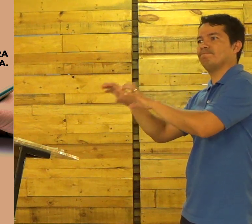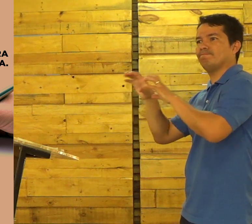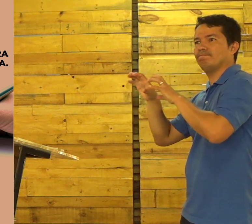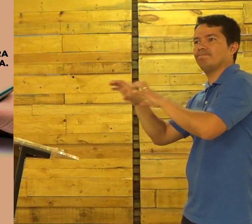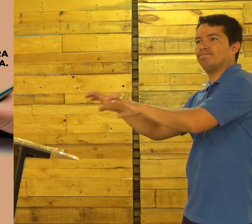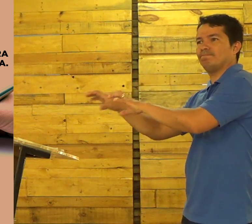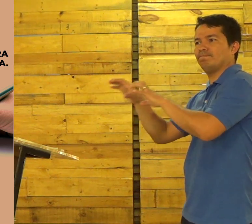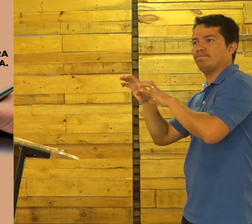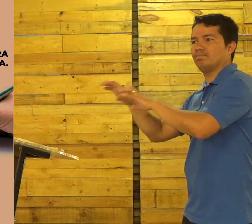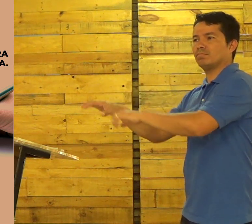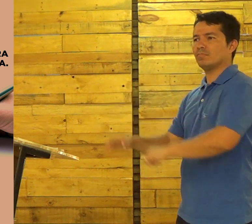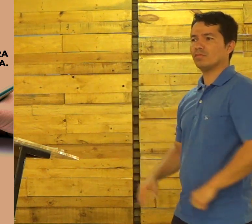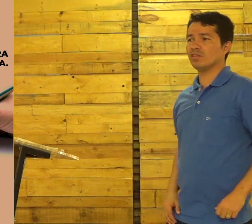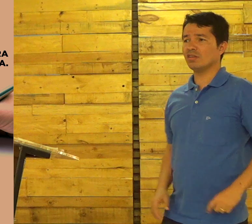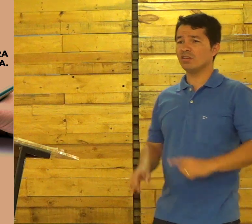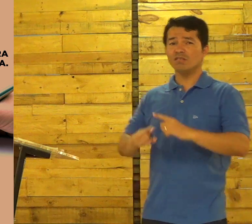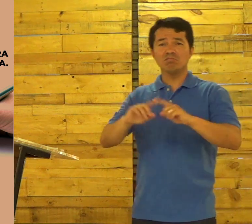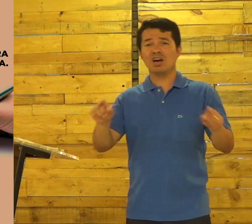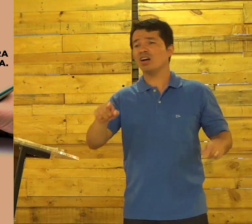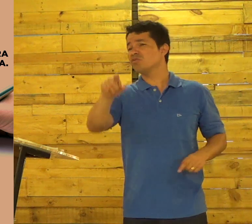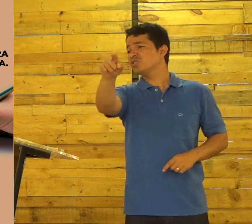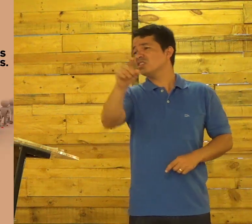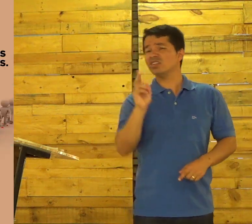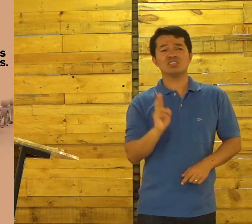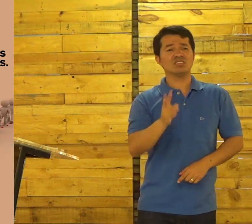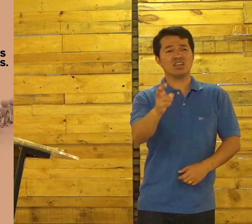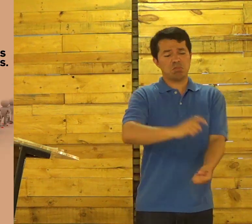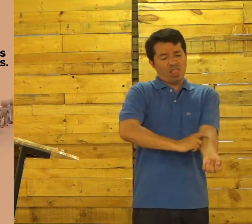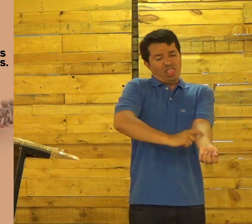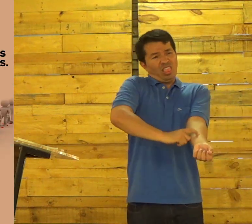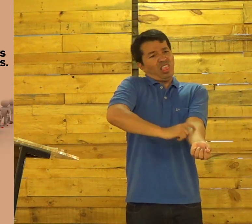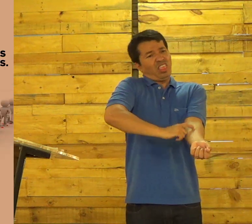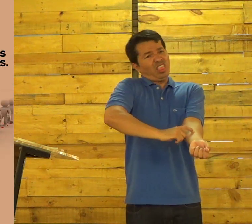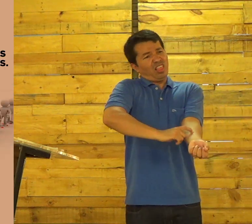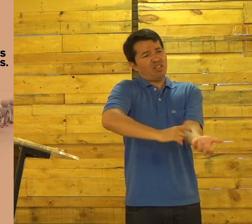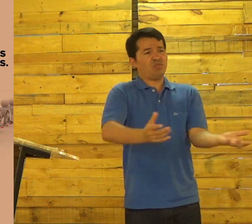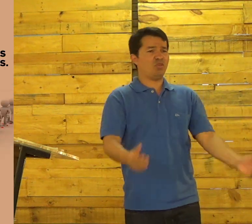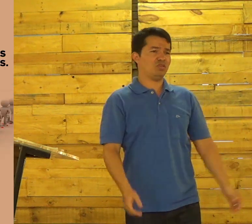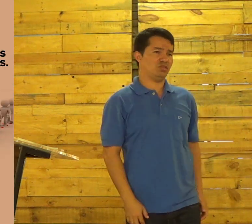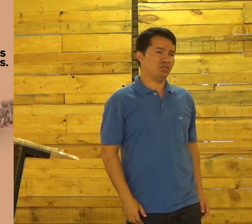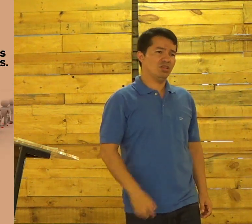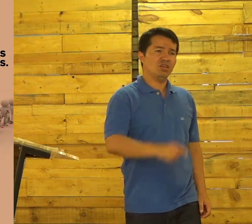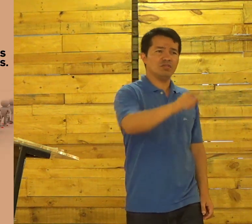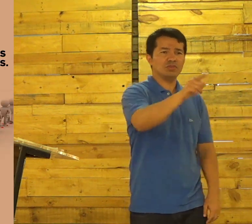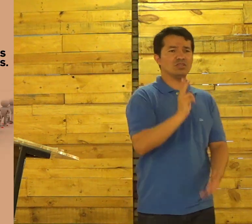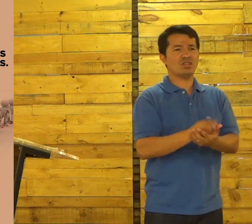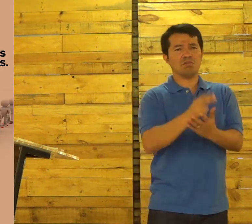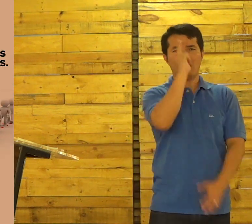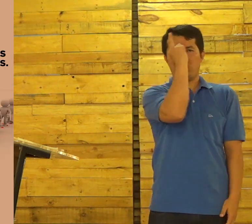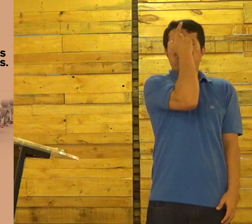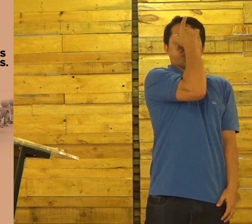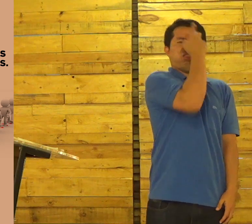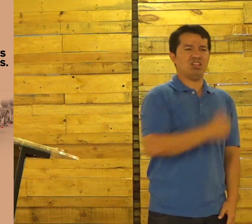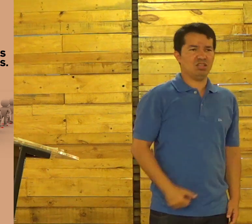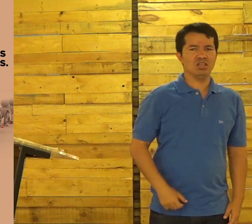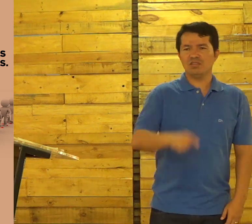De abençoar Aquela pessoa E influenciar Aquela pessoa Mas se você Sempre nervosinho Sempre